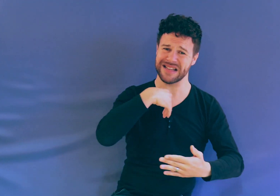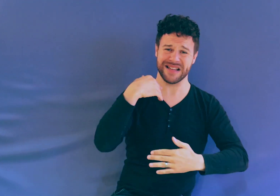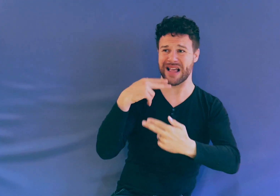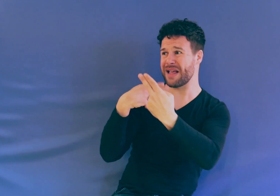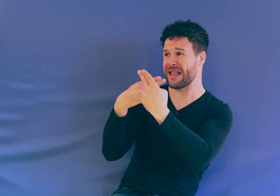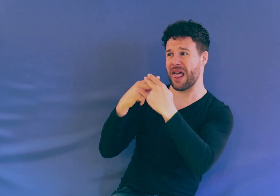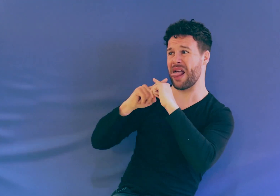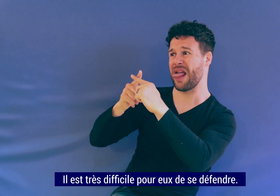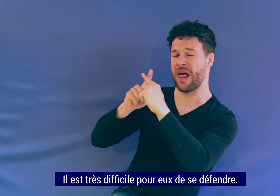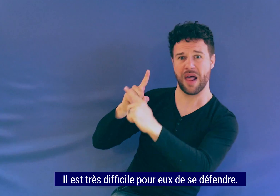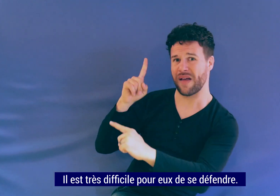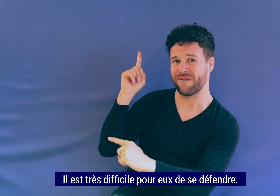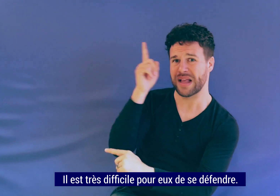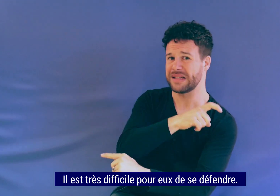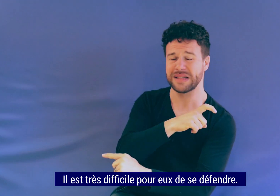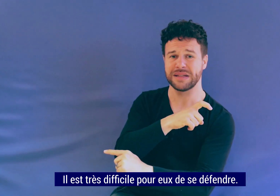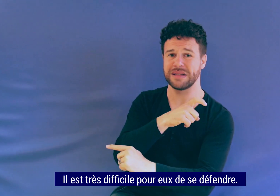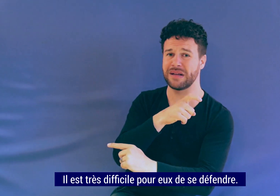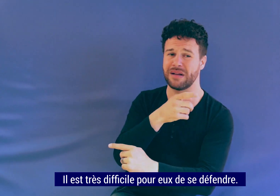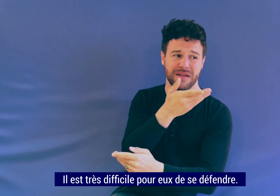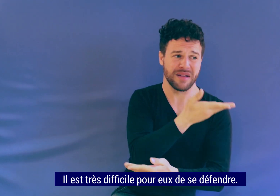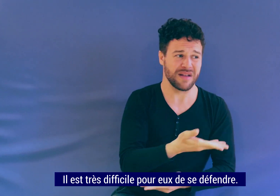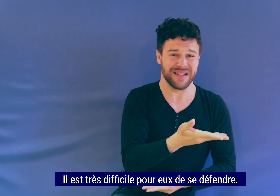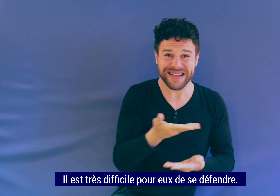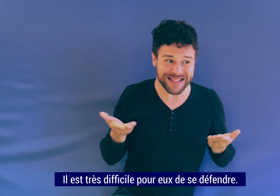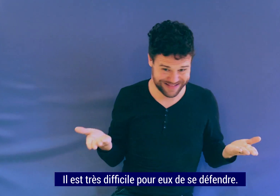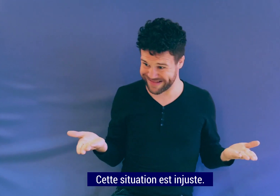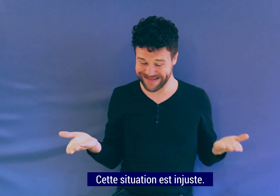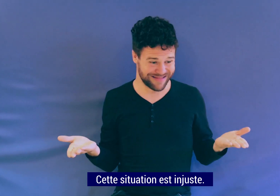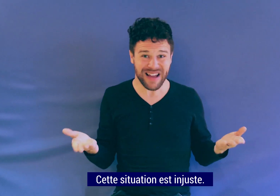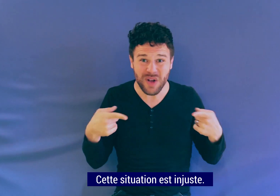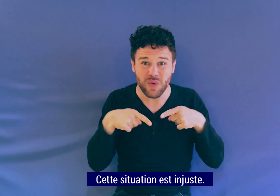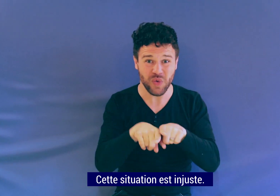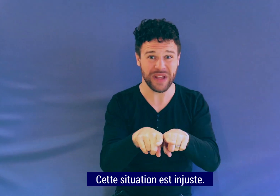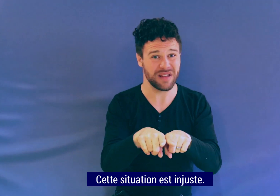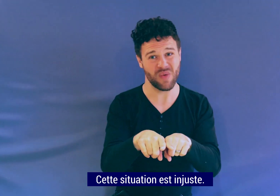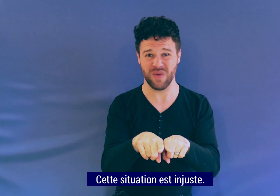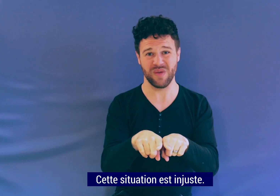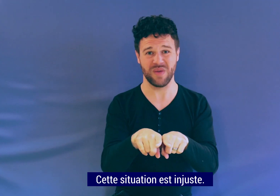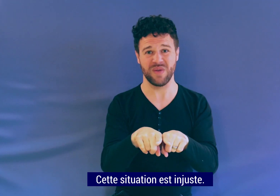Il est très difficile pour eux de se défendre. Cette situation est injuste.